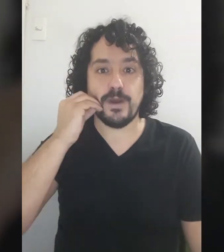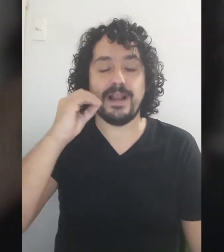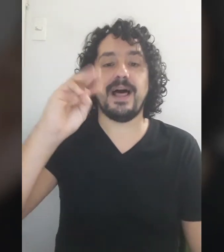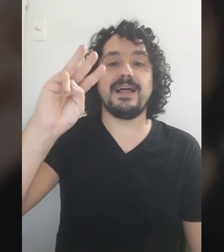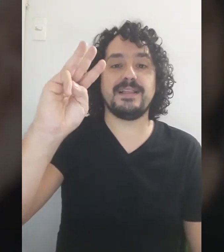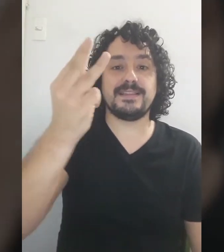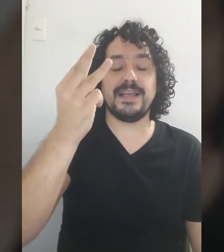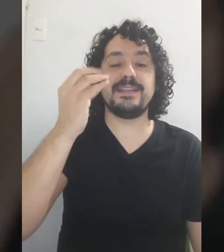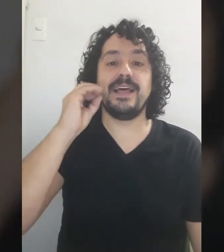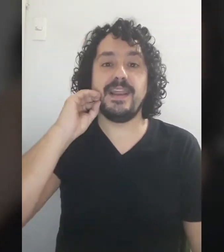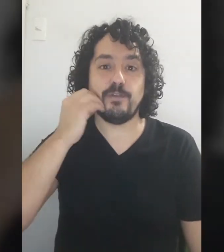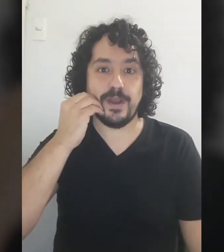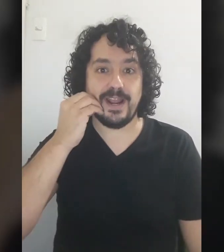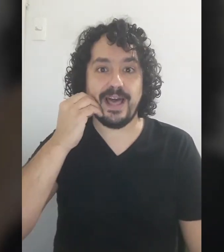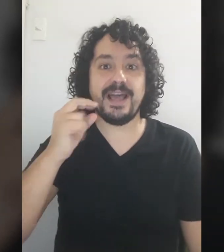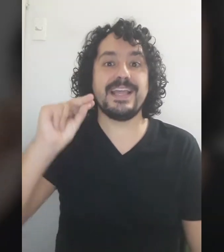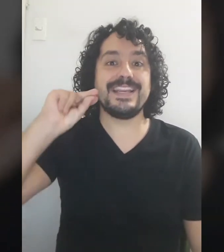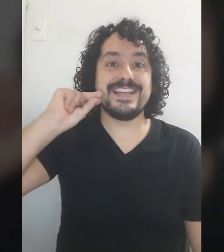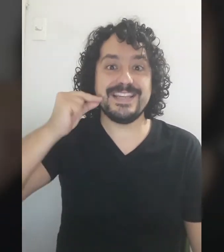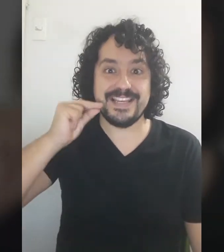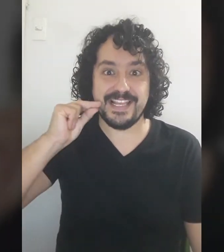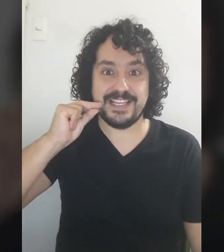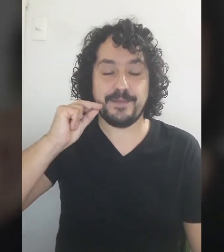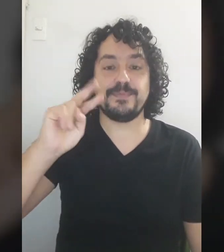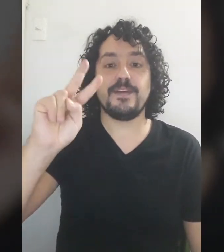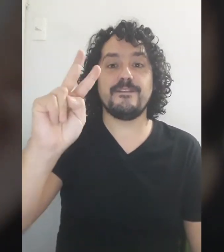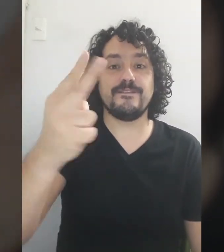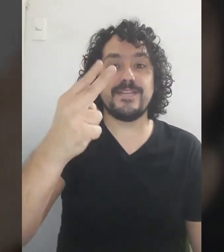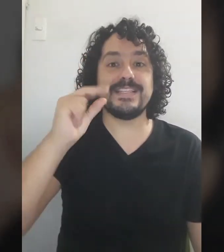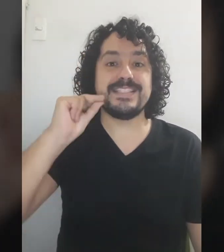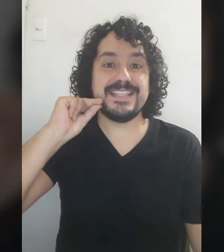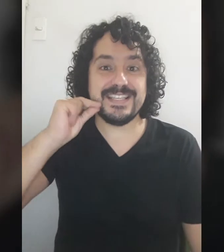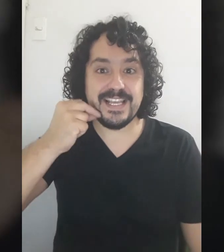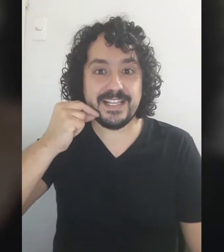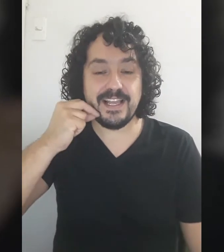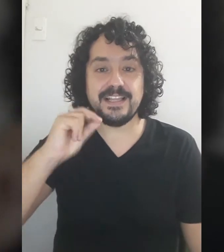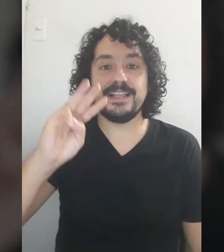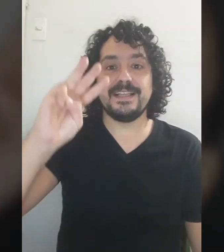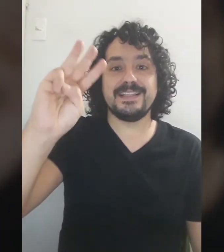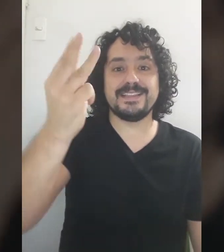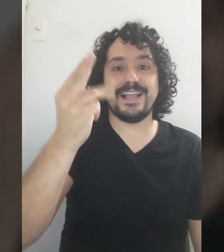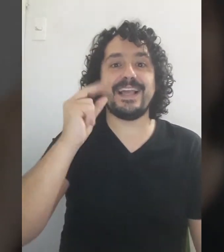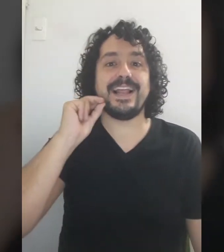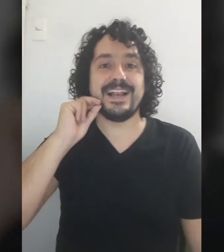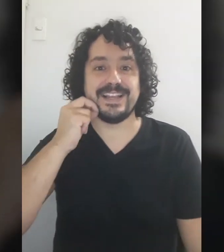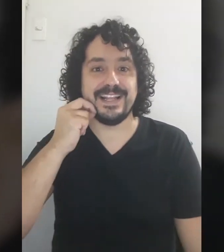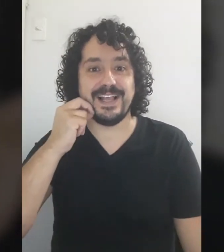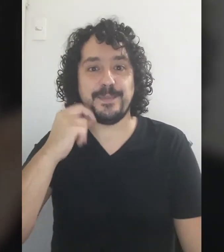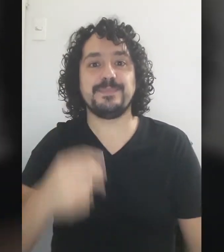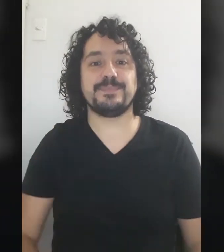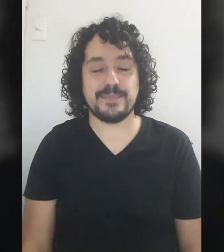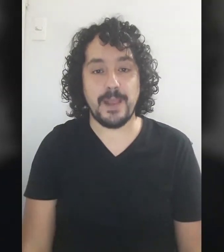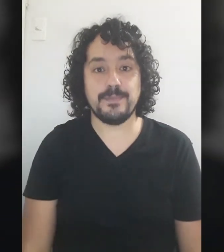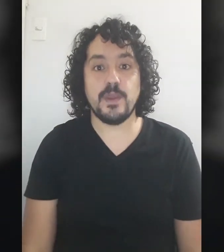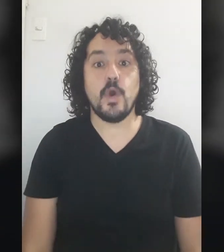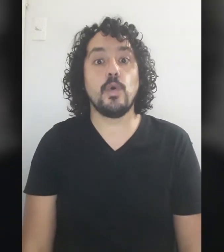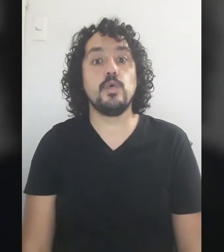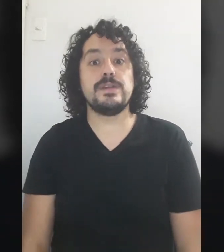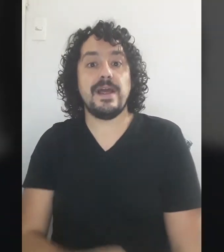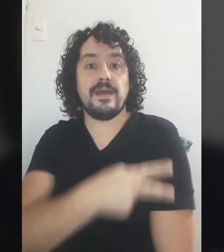Abuela Tatarabuela Nieta Bis Nieta Tataranieta Bien Cuñada